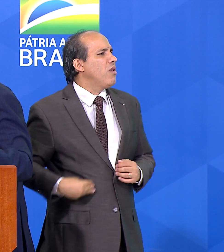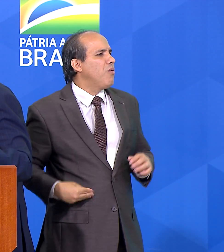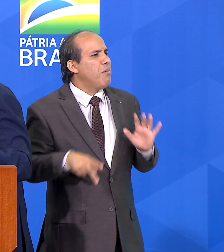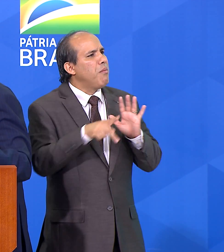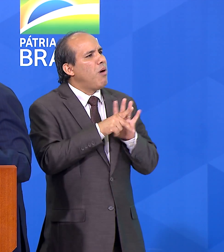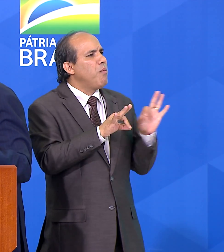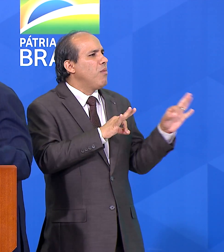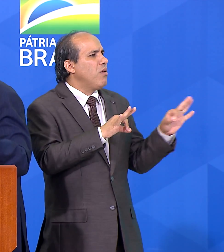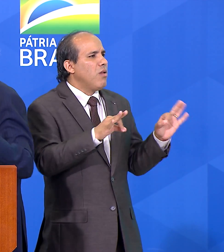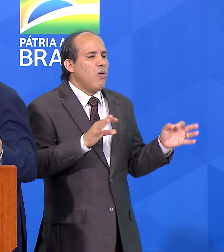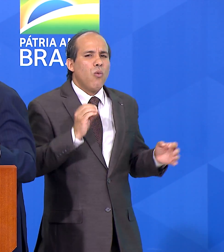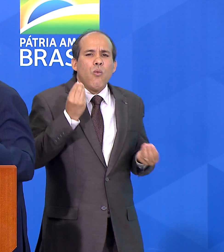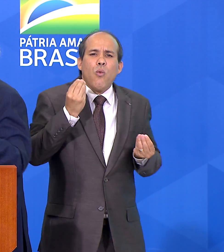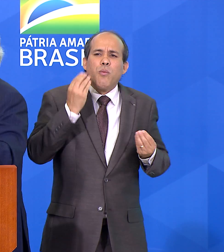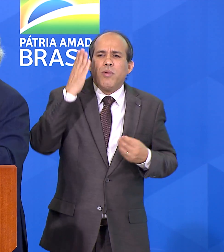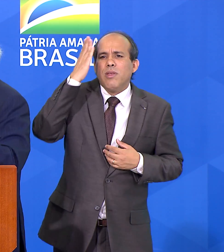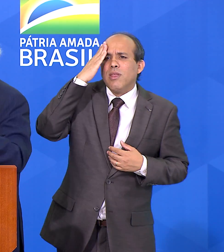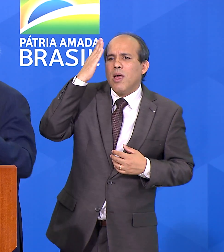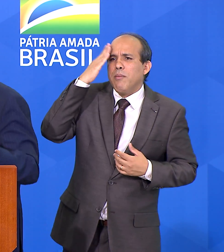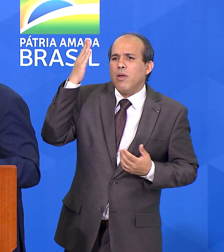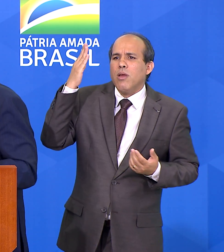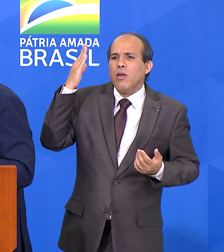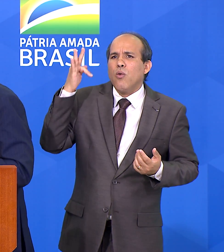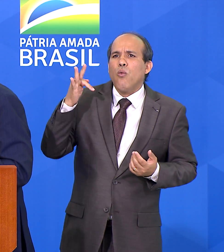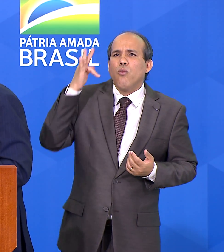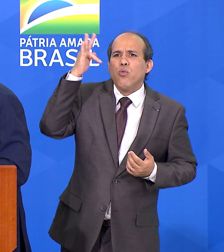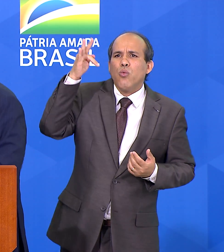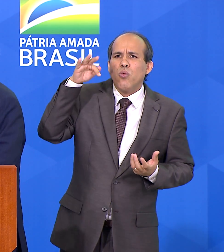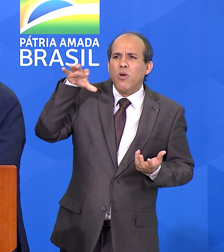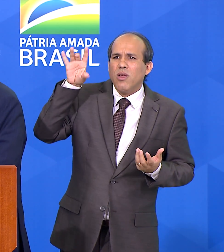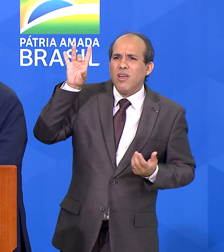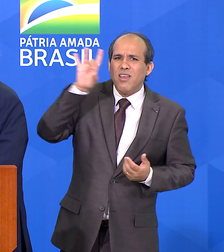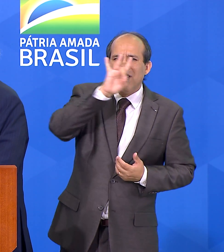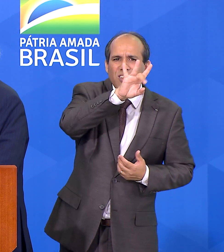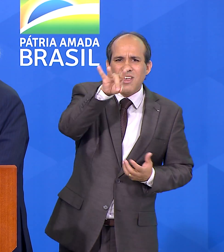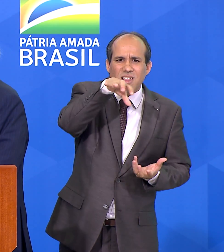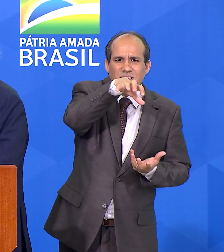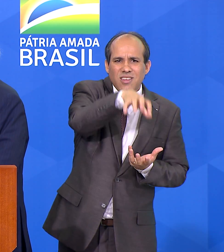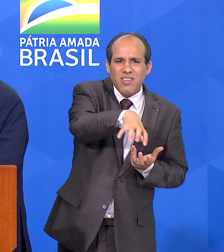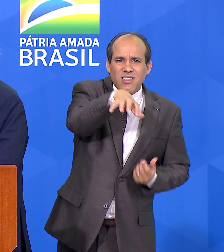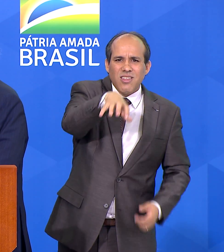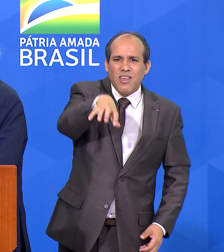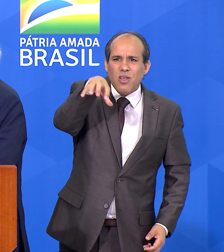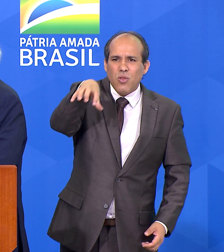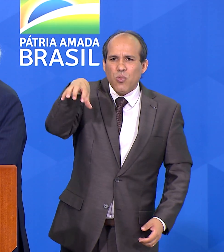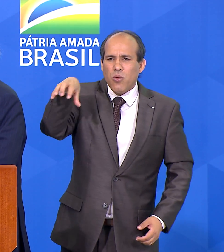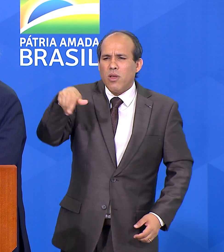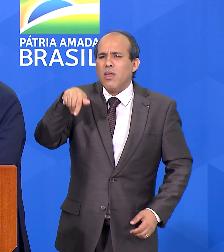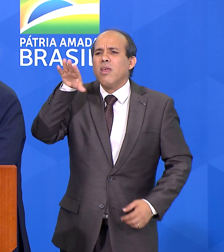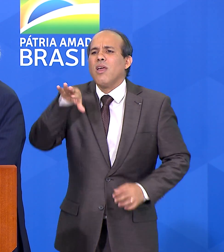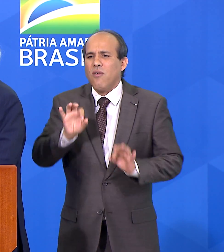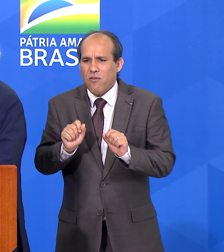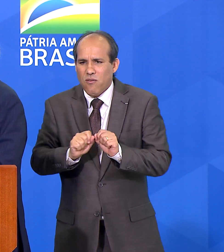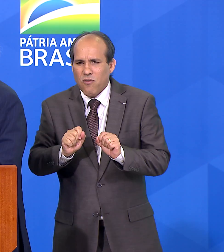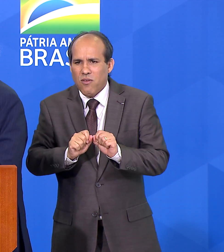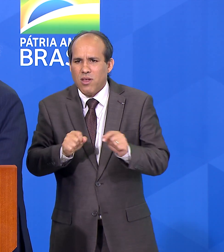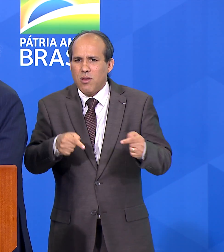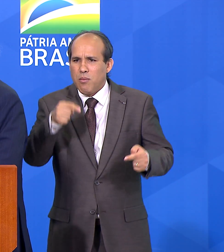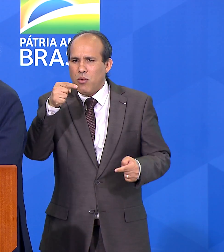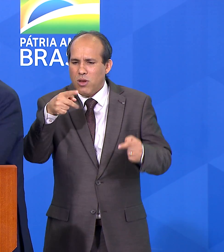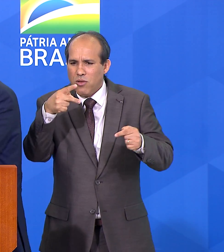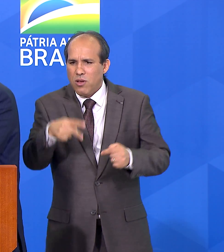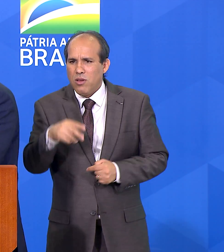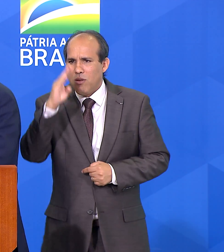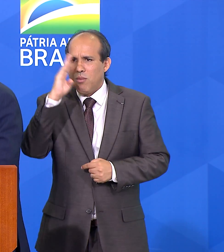de tudo, sobre tudo e o futuro de cada setor. Quem é que faz a nossa política de infraestrutura?